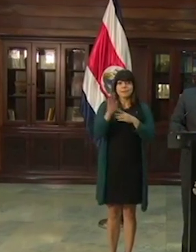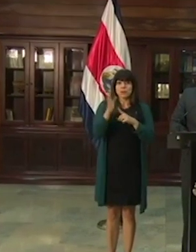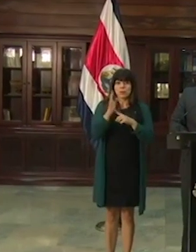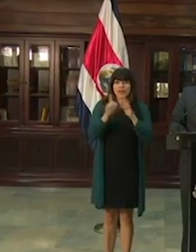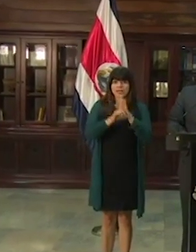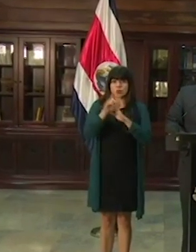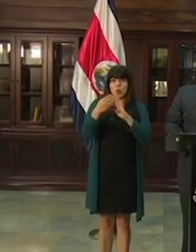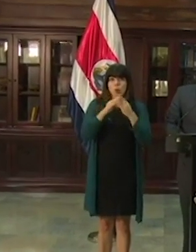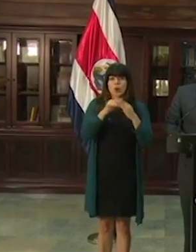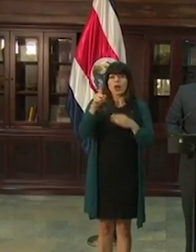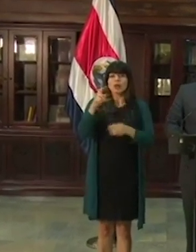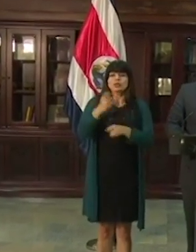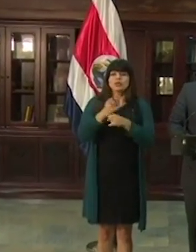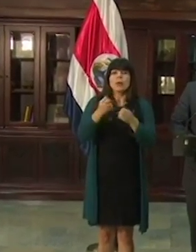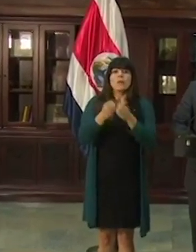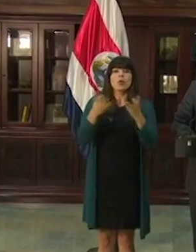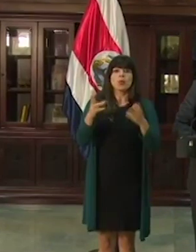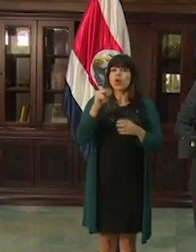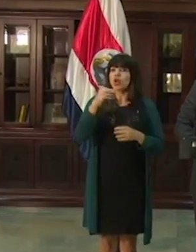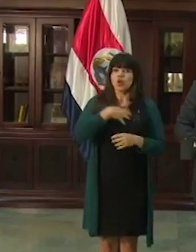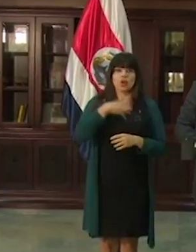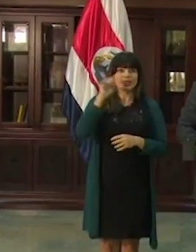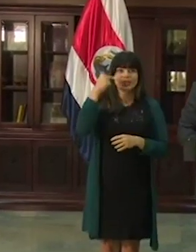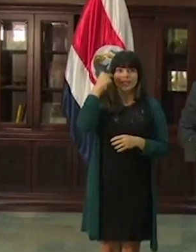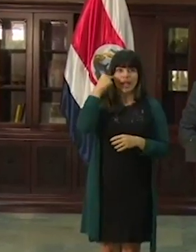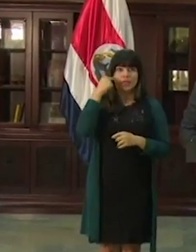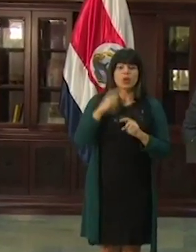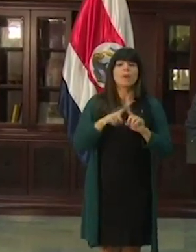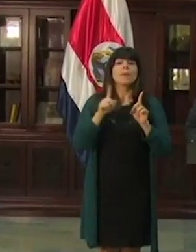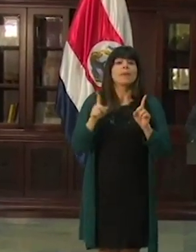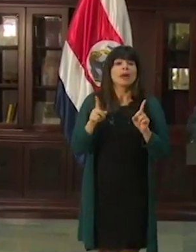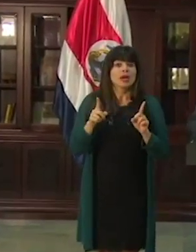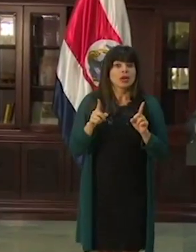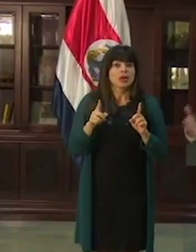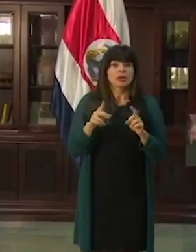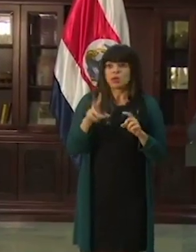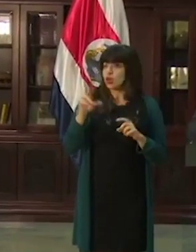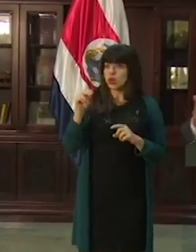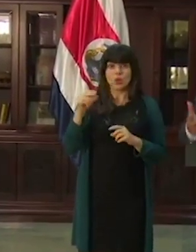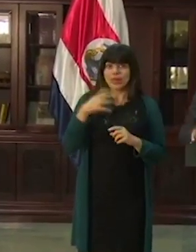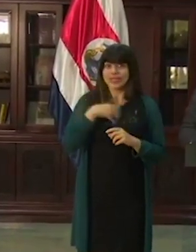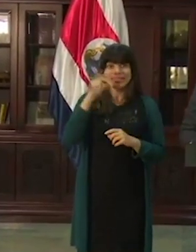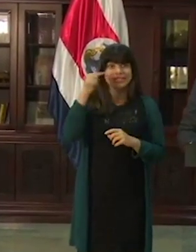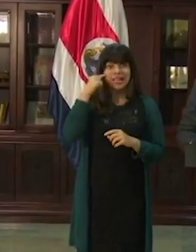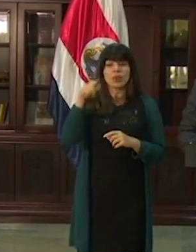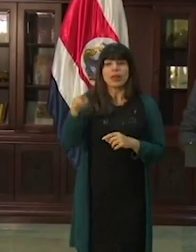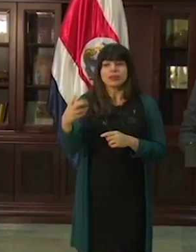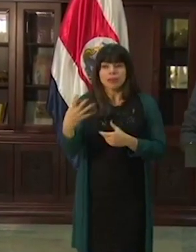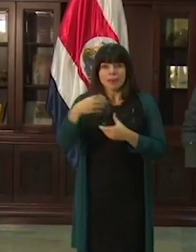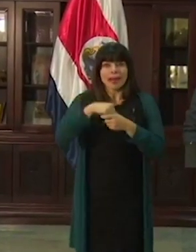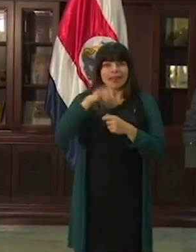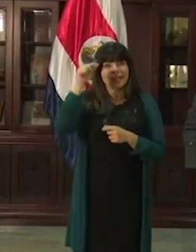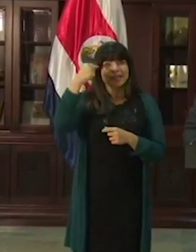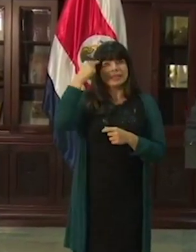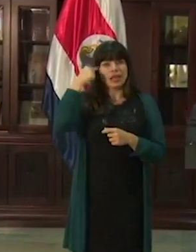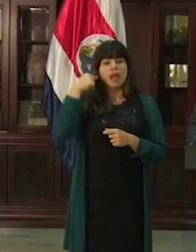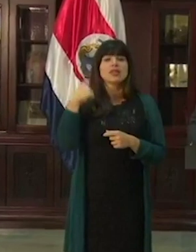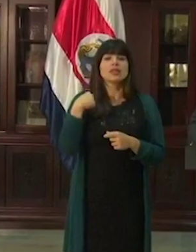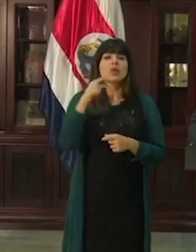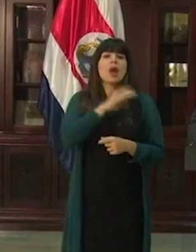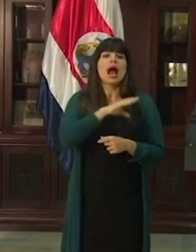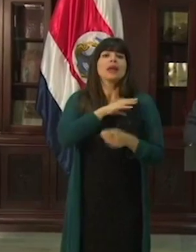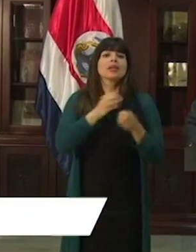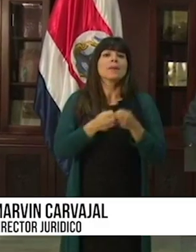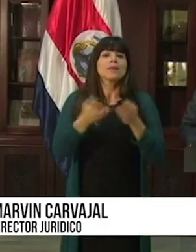y Desarrollo Comunal es un ente público no estatal, pese a que es no estatal, es decir, no forma parte del Estado como tal, tiene un